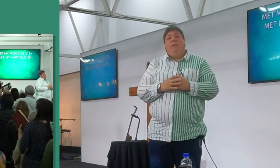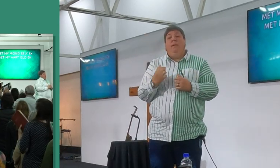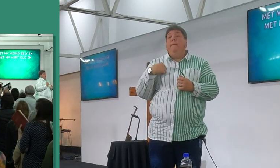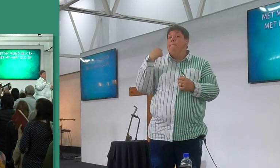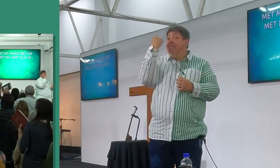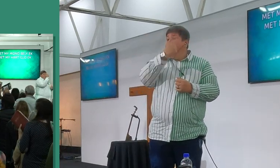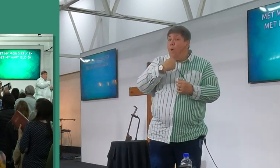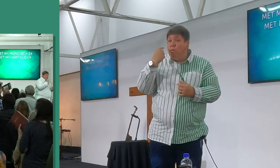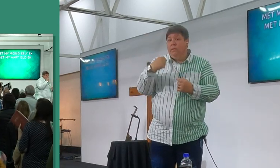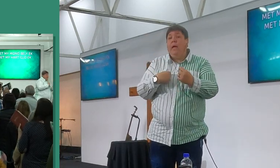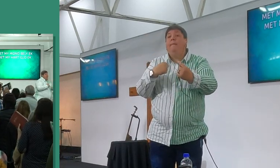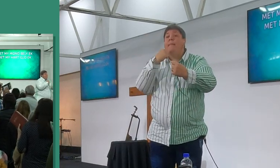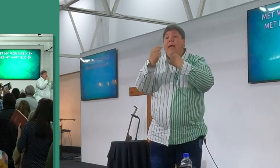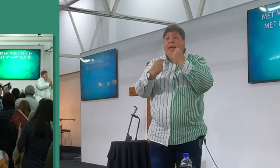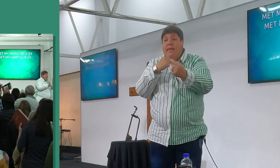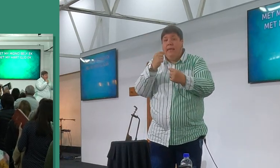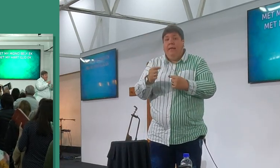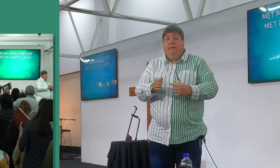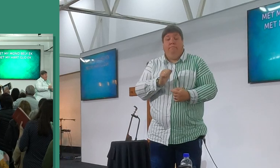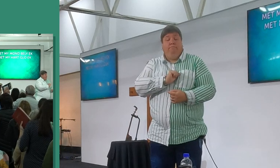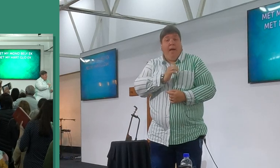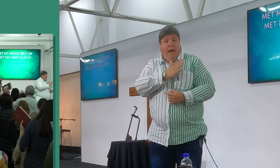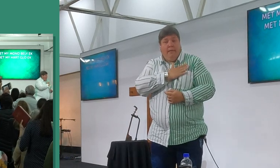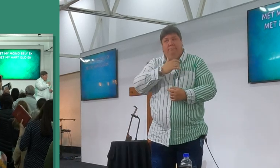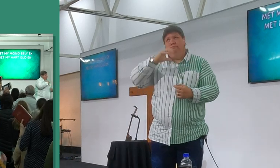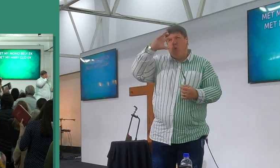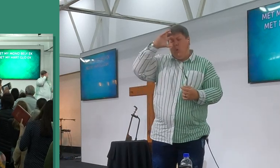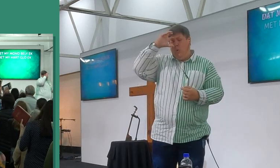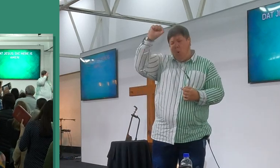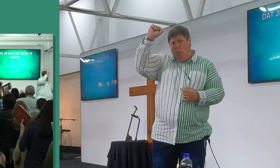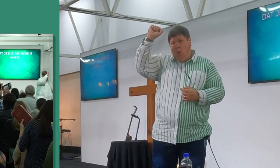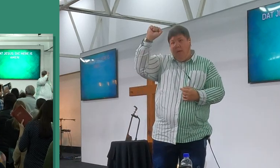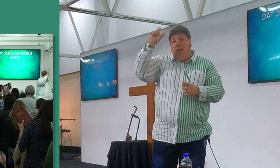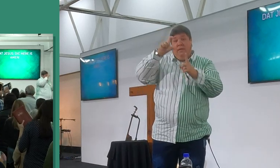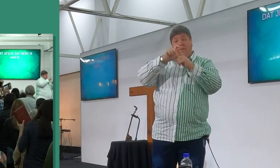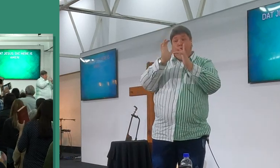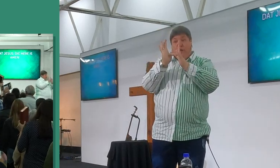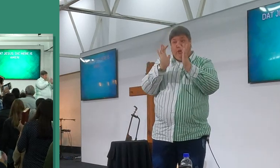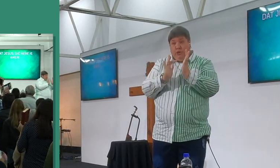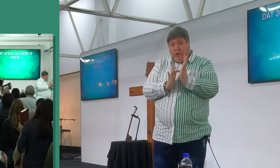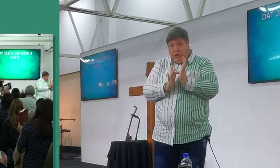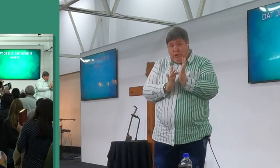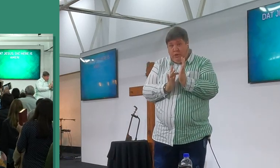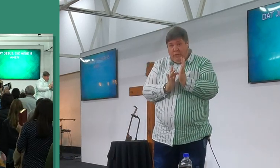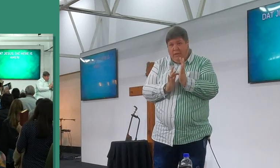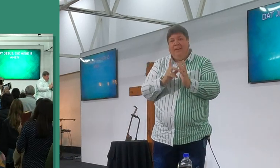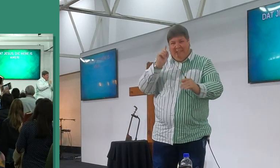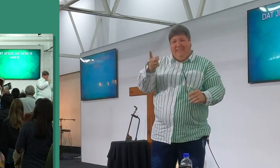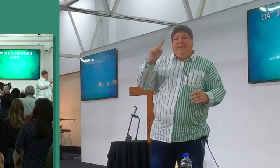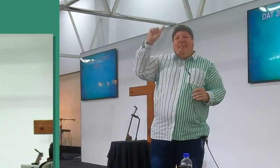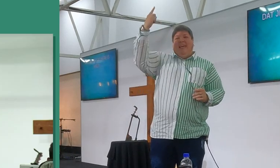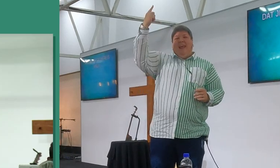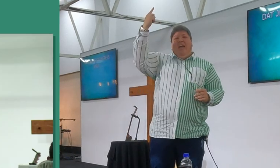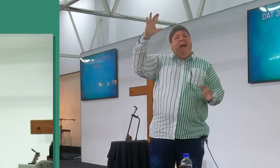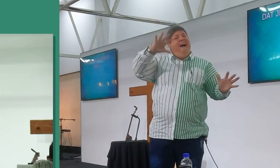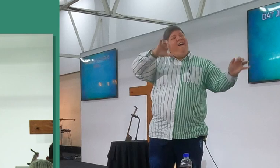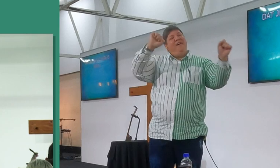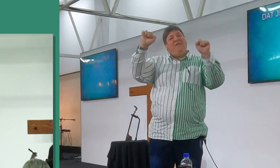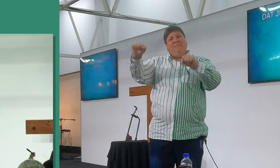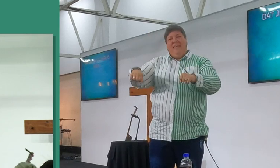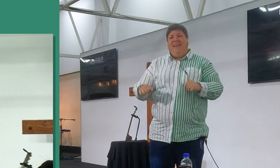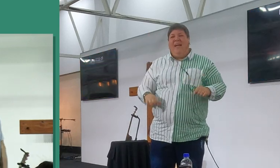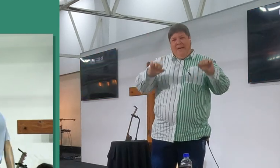met my mond belei ek, met my hart geloof ek, dat Jesus, die jyre is, amen,